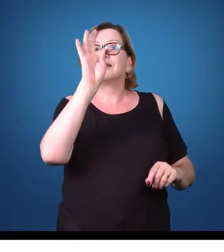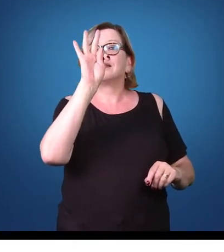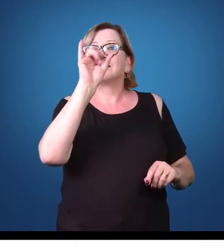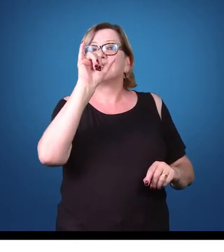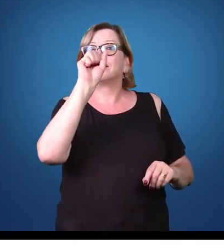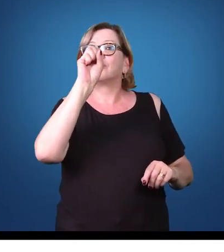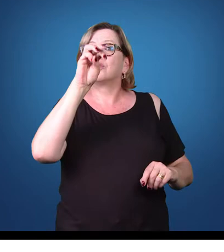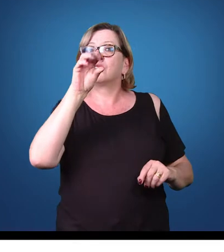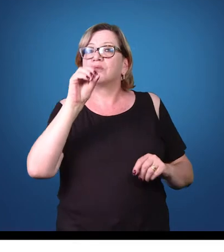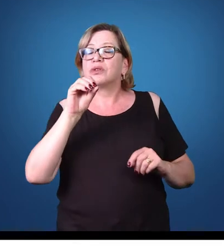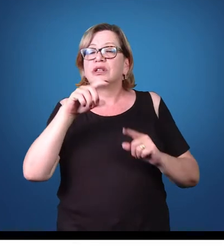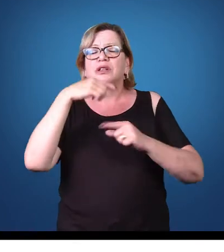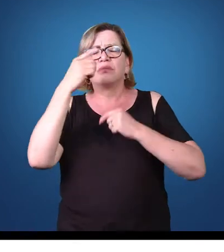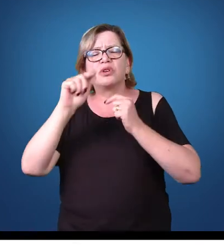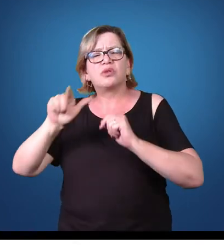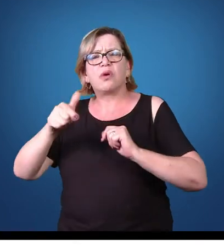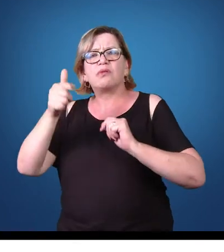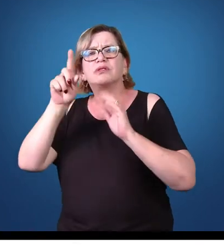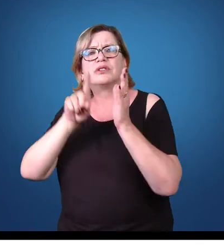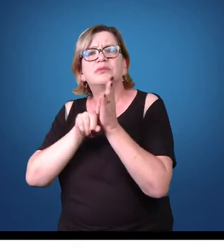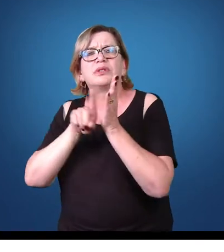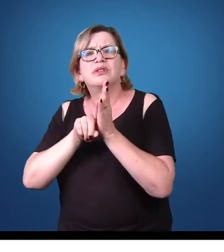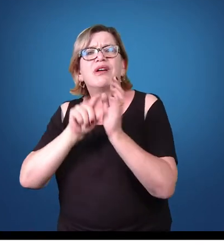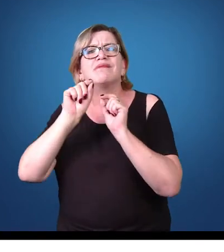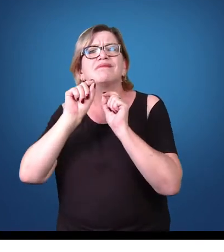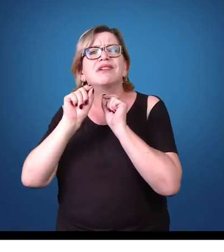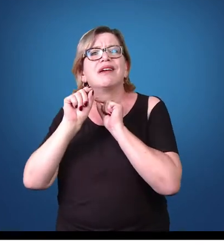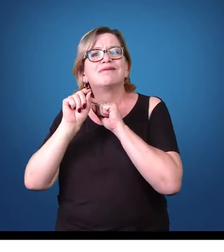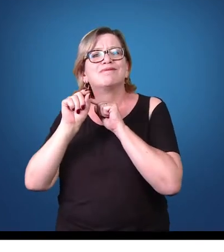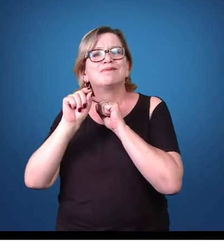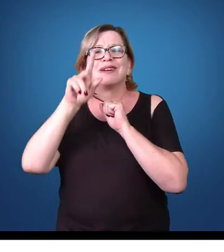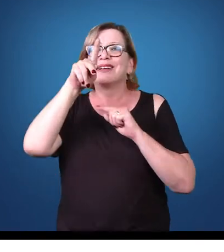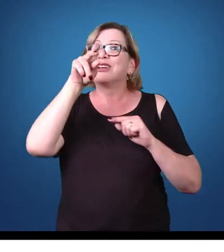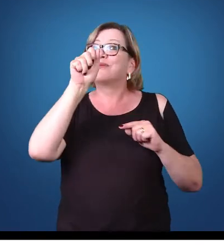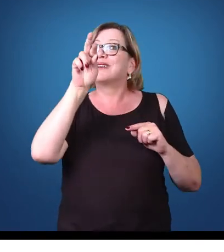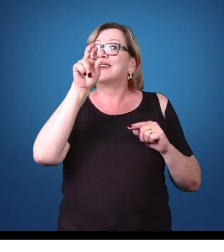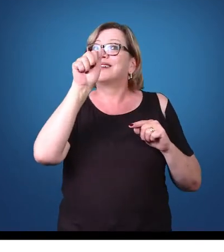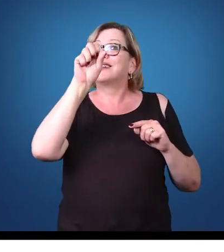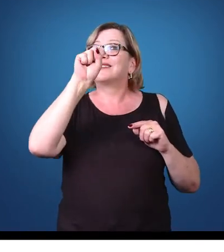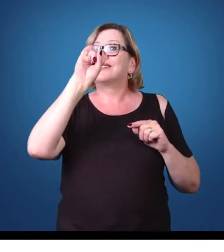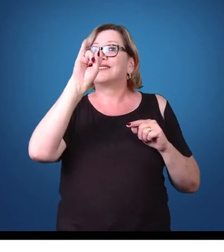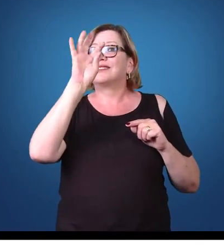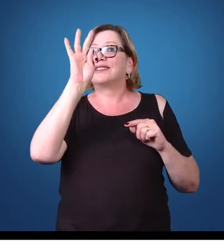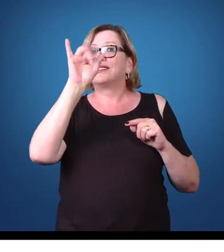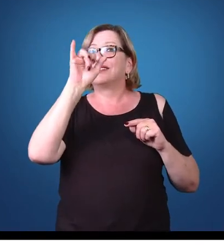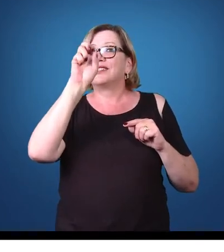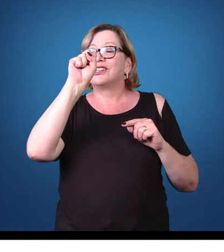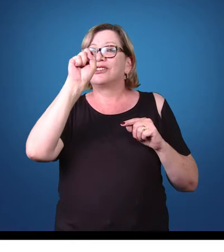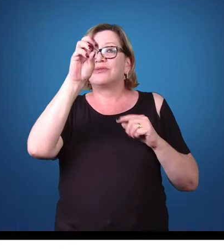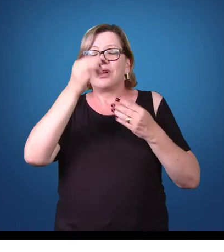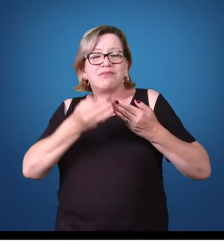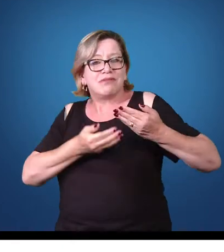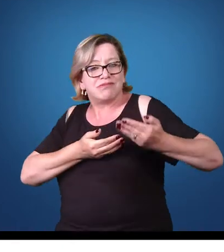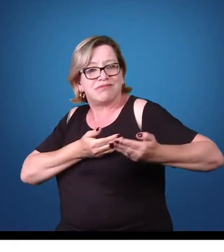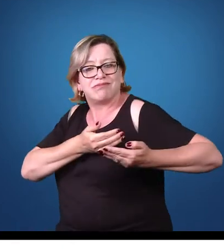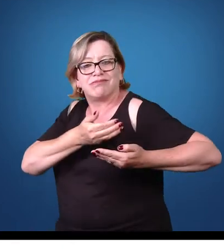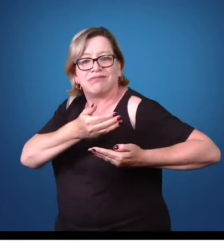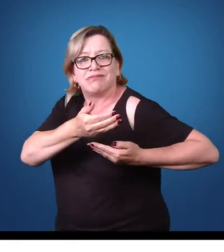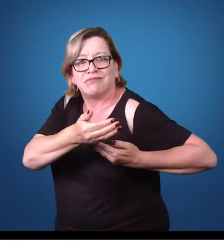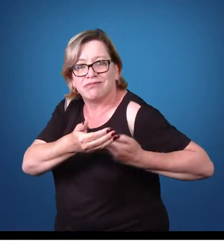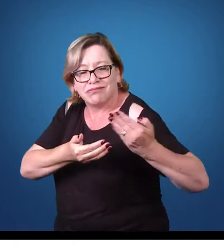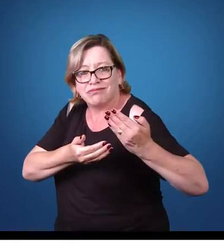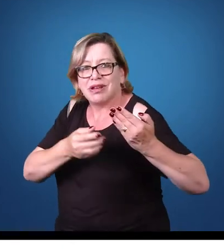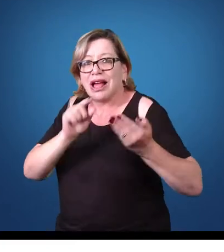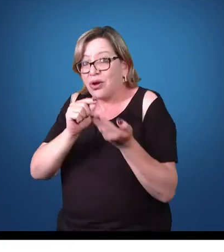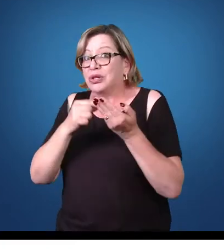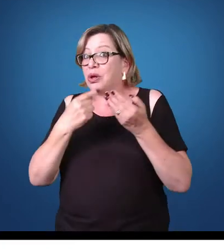E aí vem uma segunda pergunta, o que é parasitismo? Parasitismo é uma relação entre dois organismos, aonde um